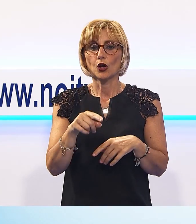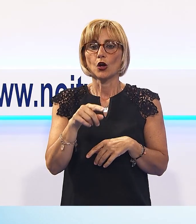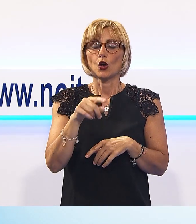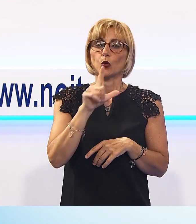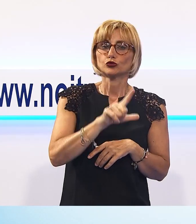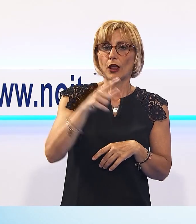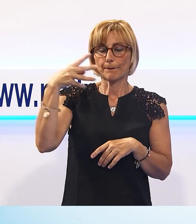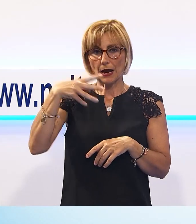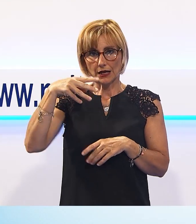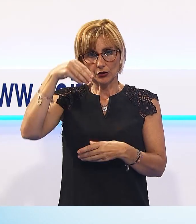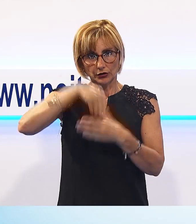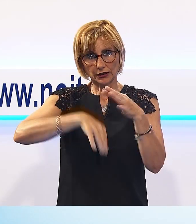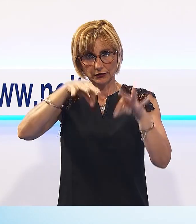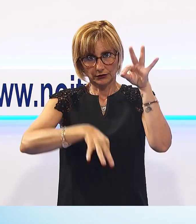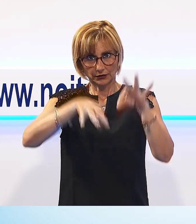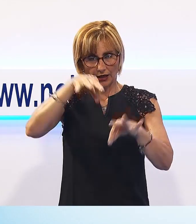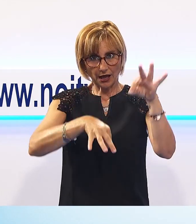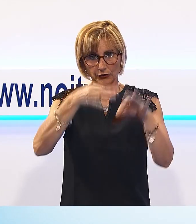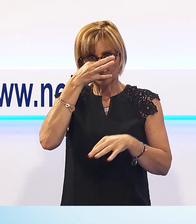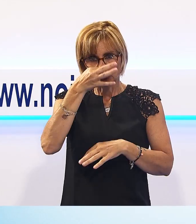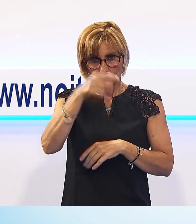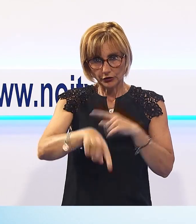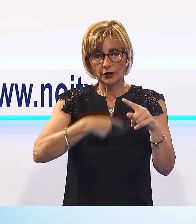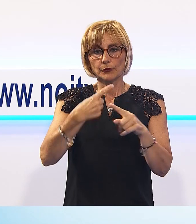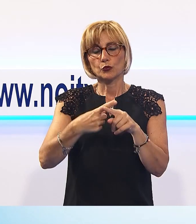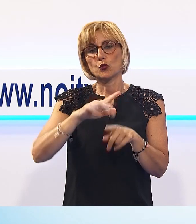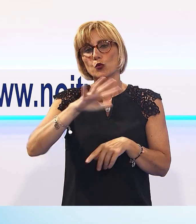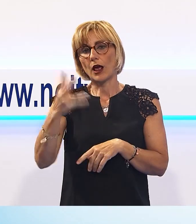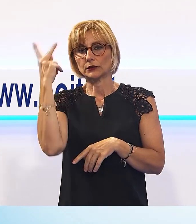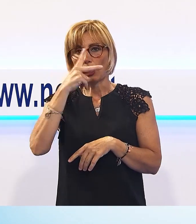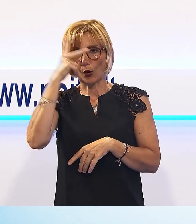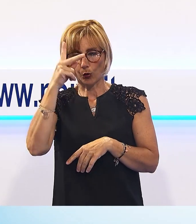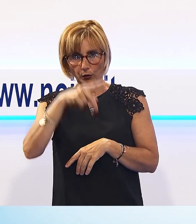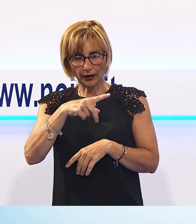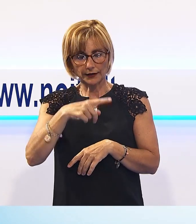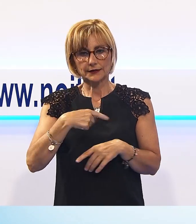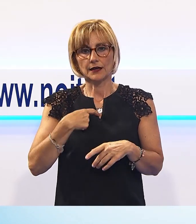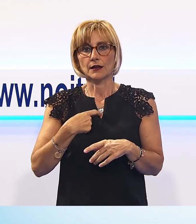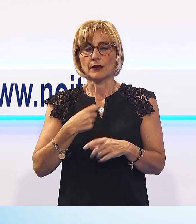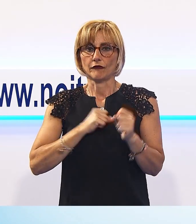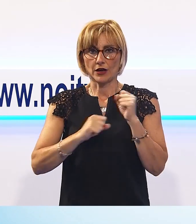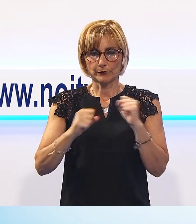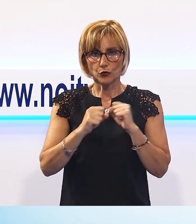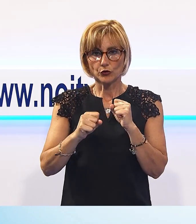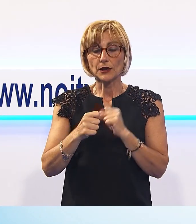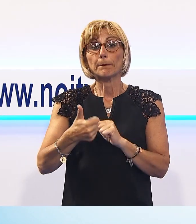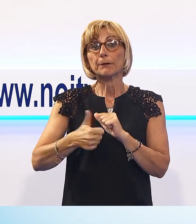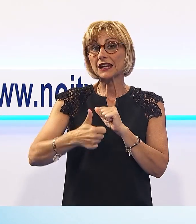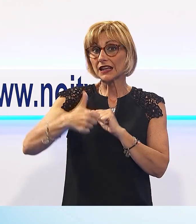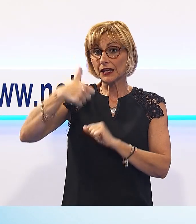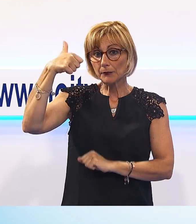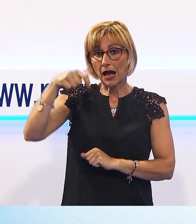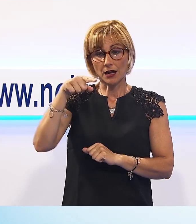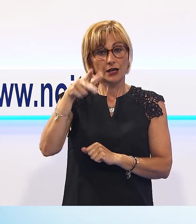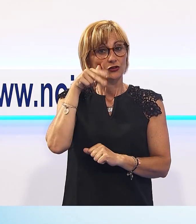foto, e la Francigena Chamber Orchestra, diretta da Rosella Isola, altra lucchese in grande ascesa. Sarà infatti la prima assoluta al Giglio della violinista